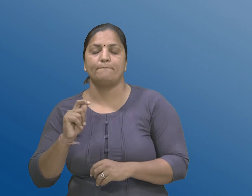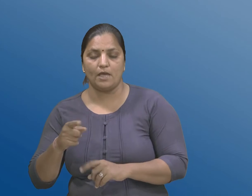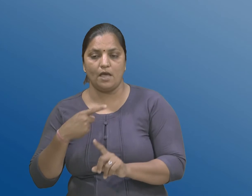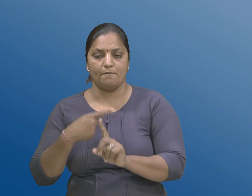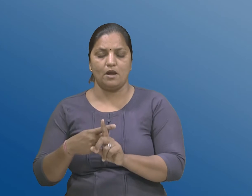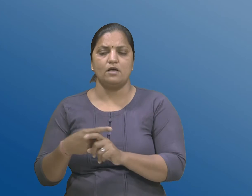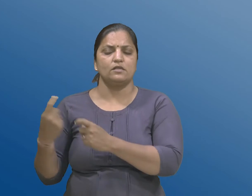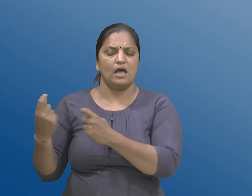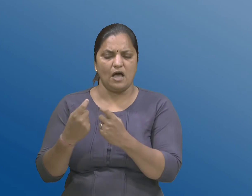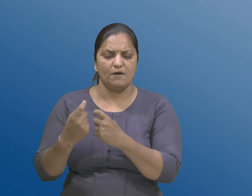अन्यनियमों